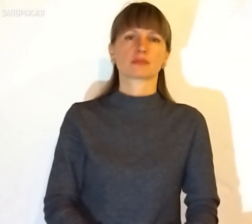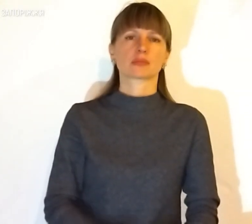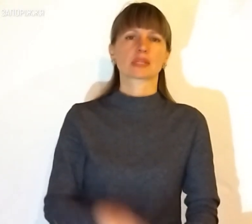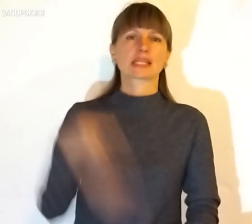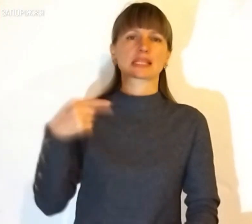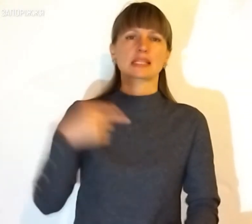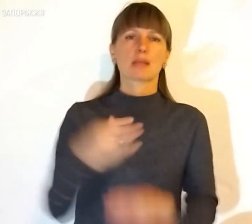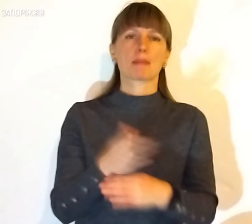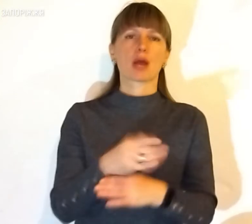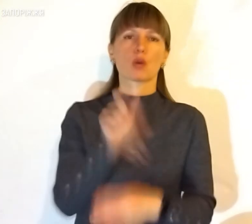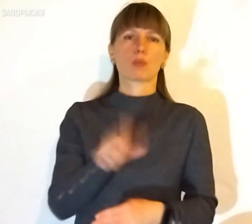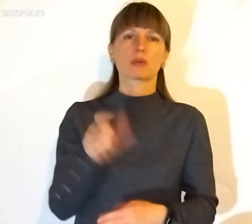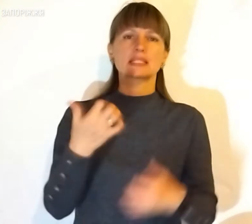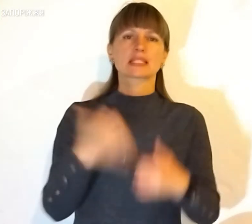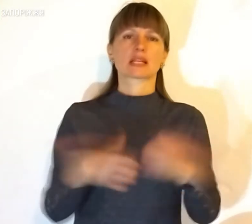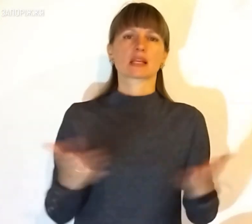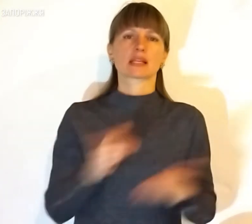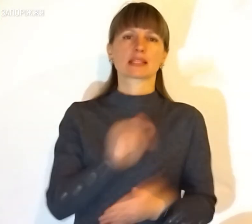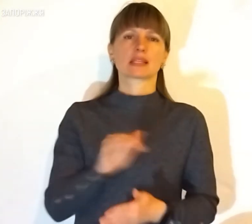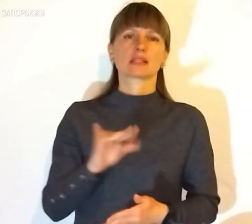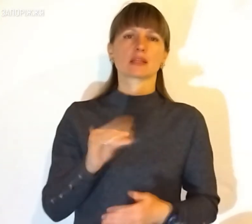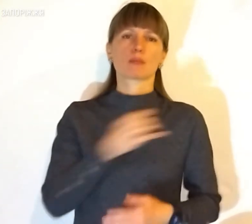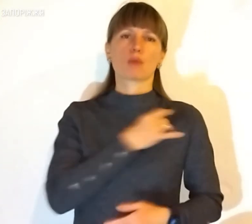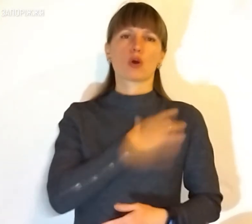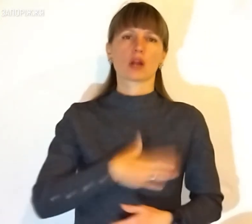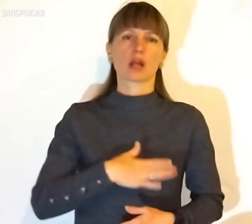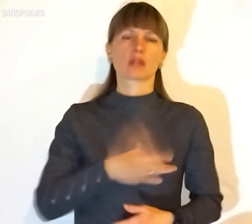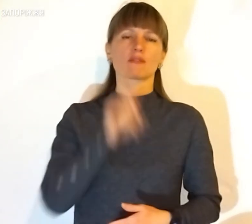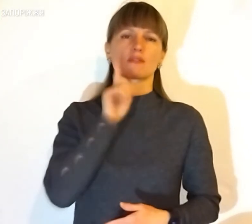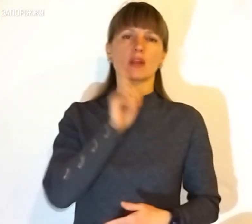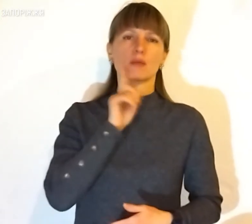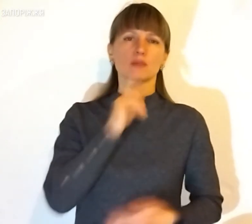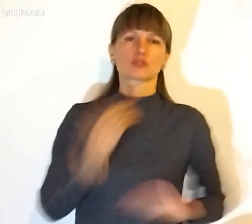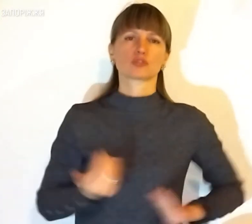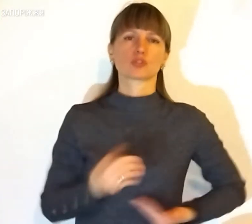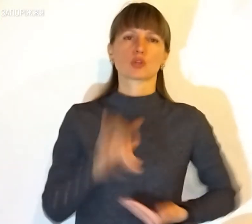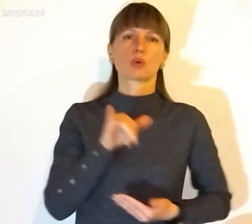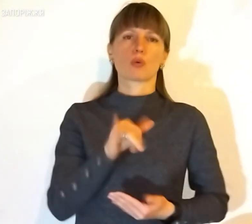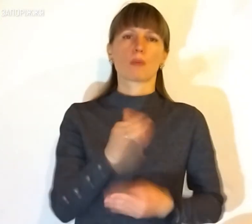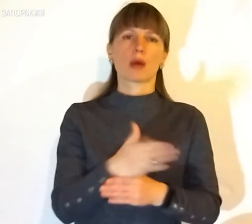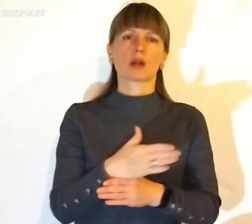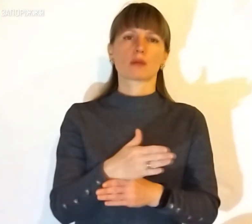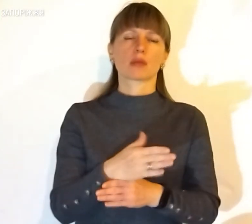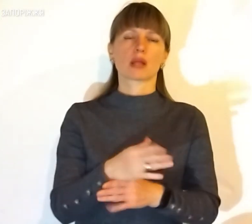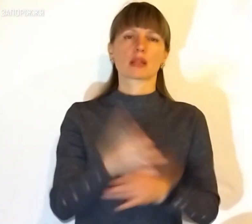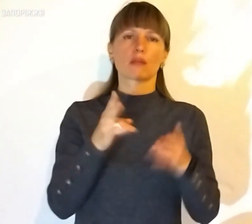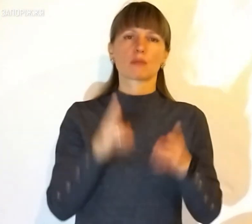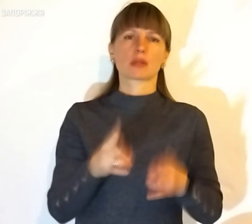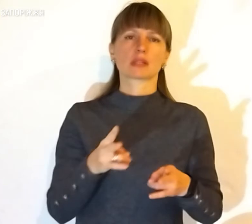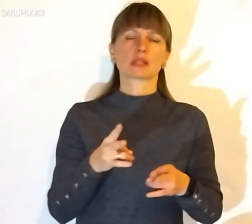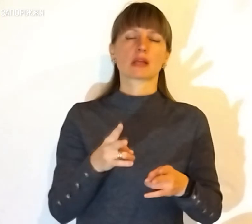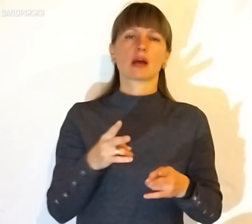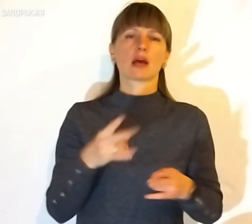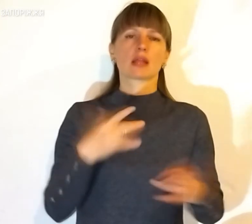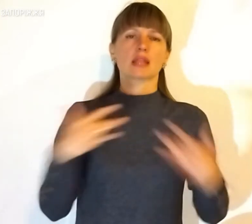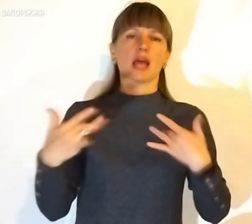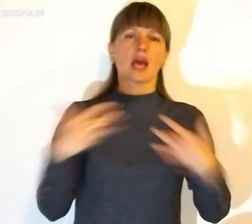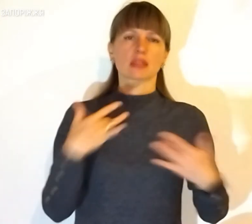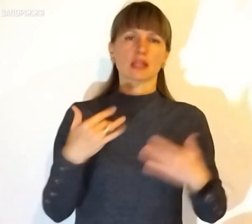Тисяча маріупольців, серед яких діти та поранені, тимчасово мешкають у Маріупольському драматичному театрі. Їхні